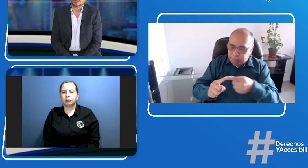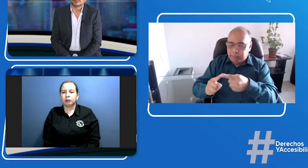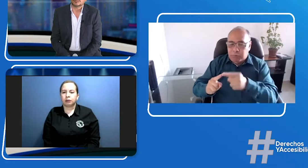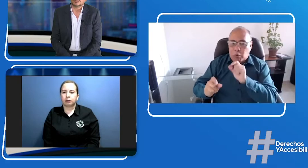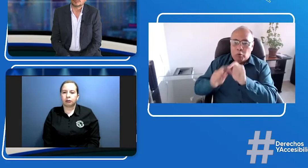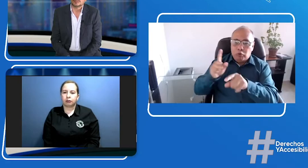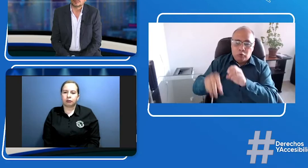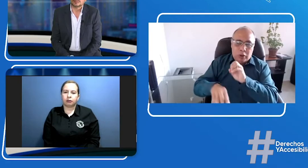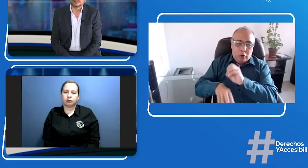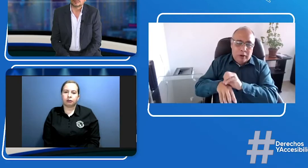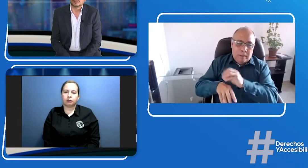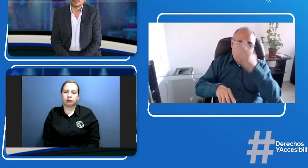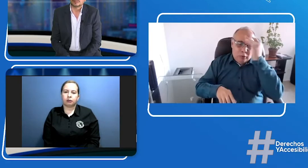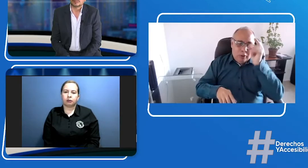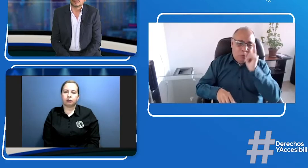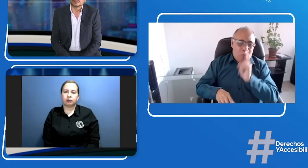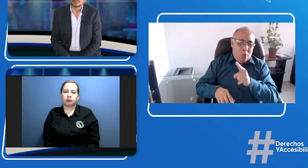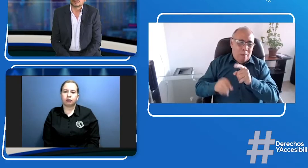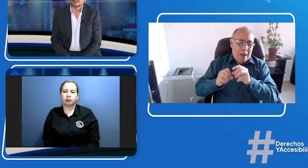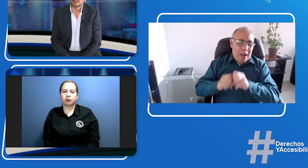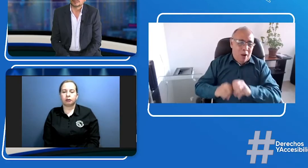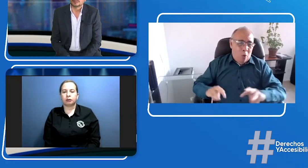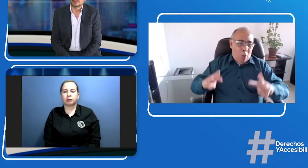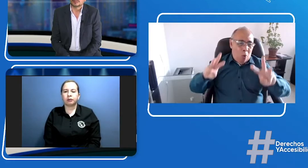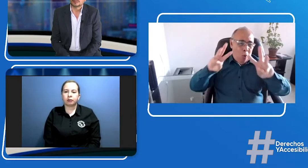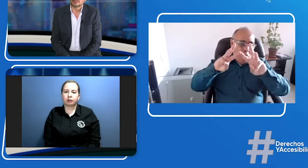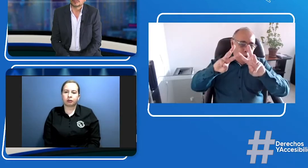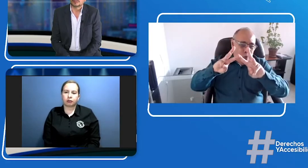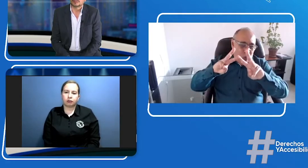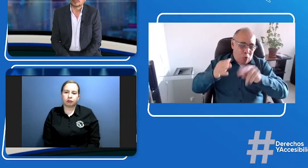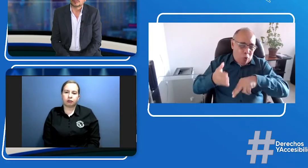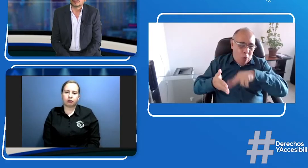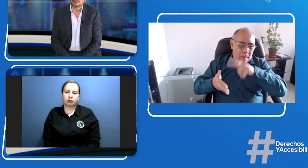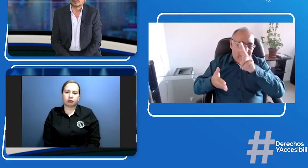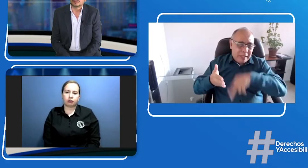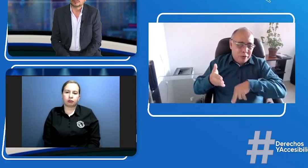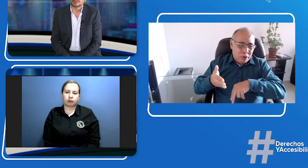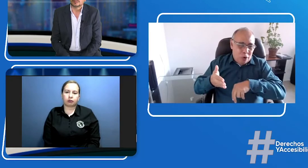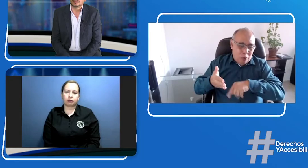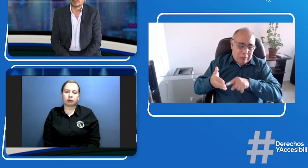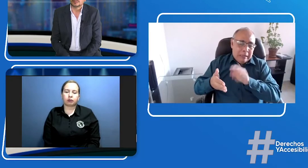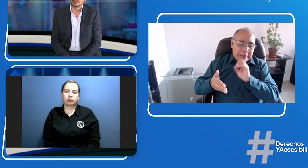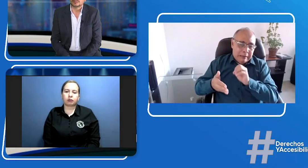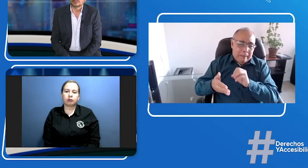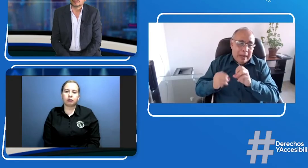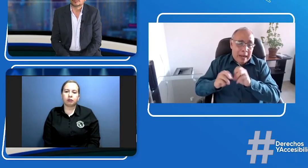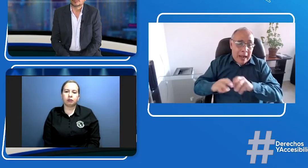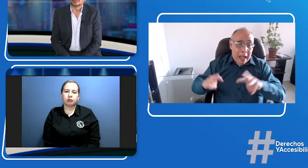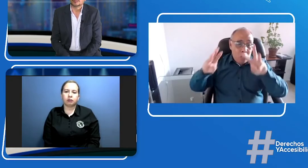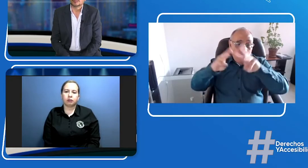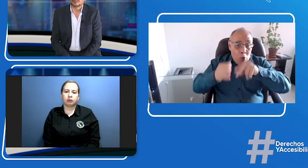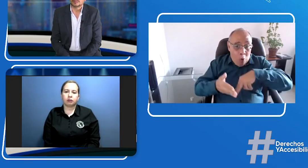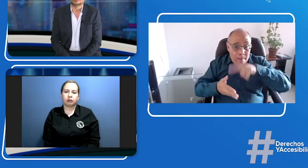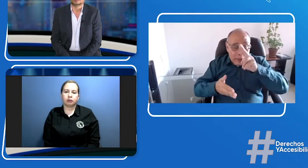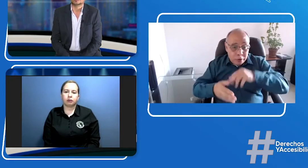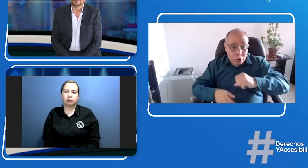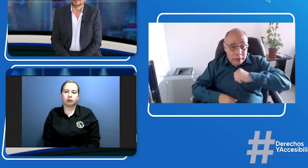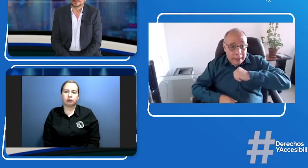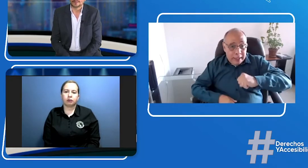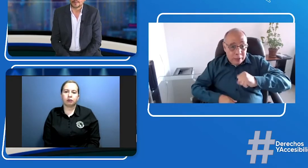campo dice que más bien se dirijan es a las organizaciones de personas sordas la convención de